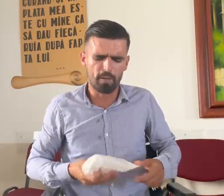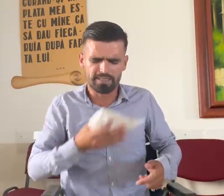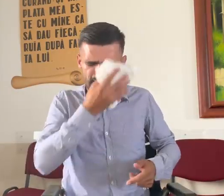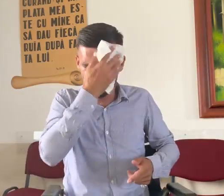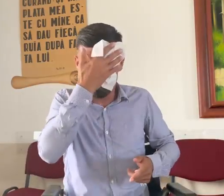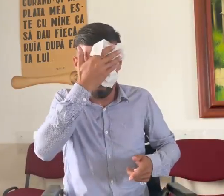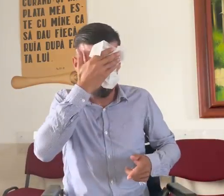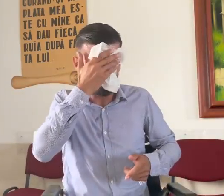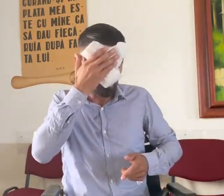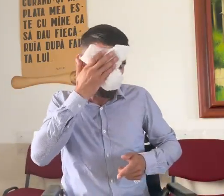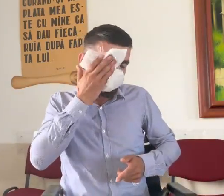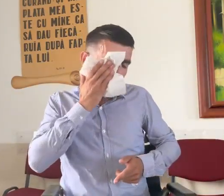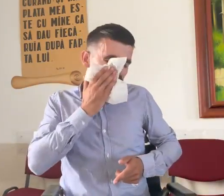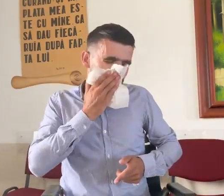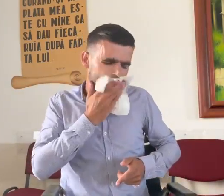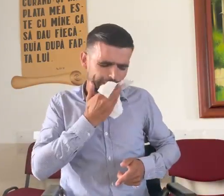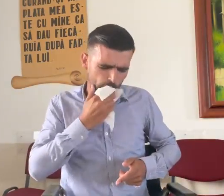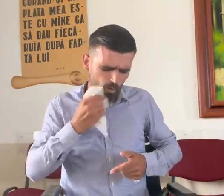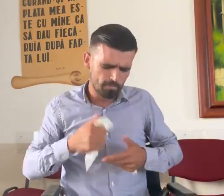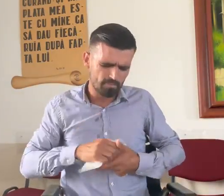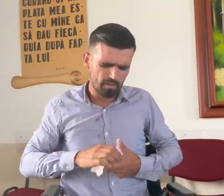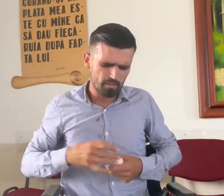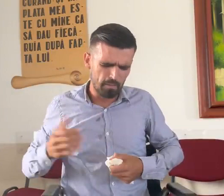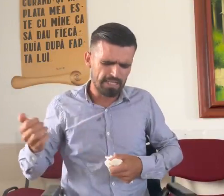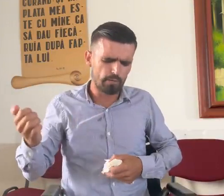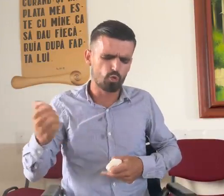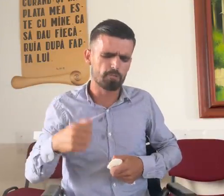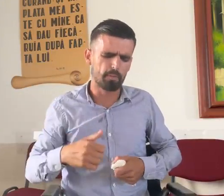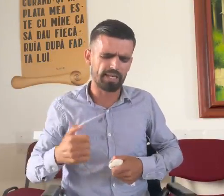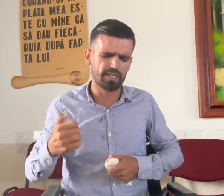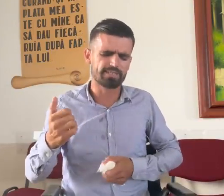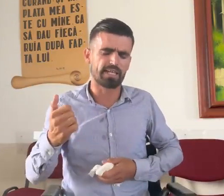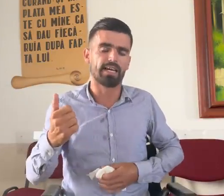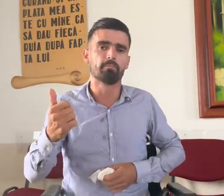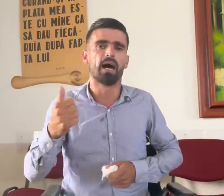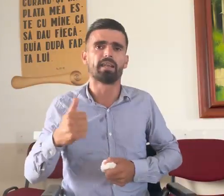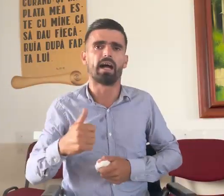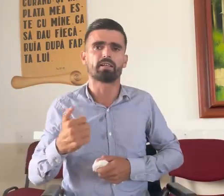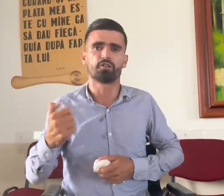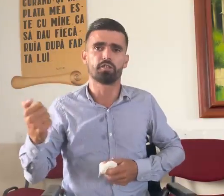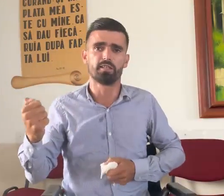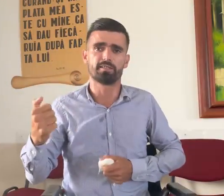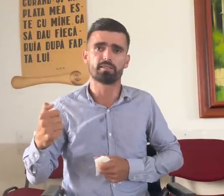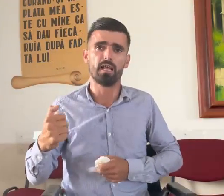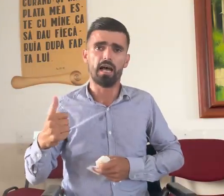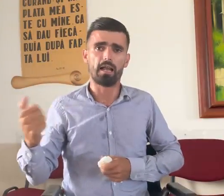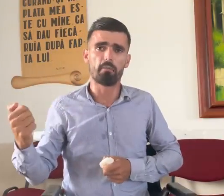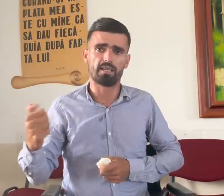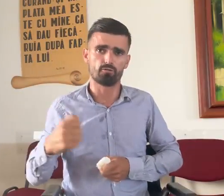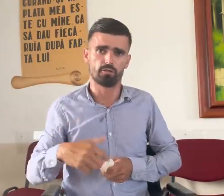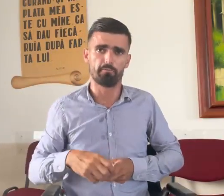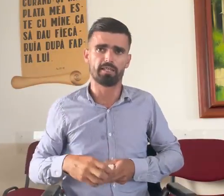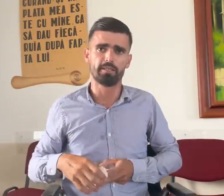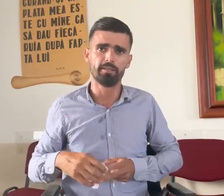betadină și m-a dat cu șprei de ăsta de animale, dacă știți, albastru de vetin,